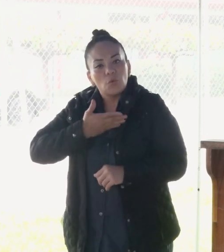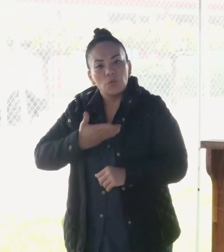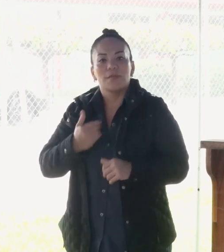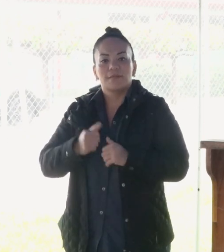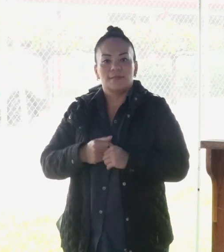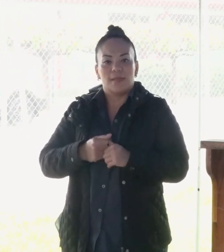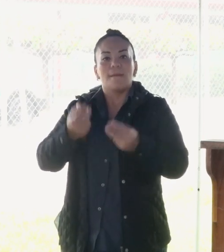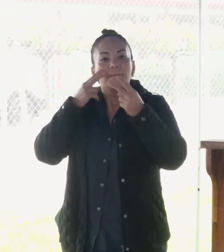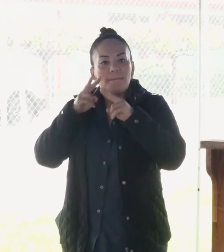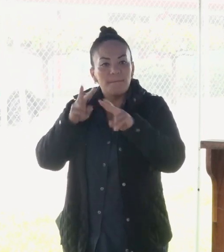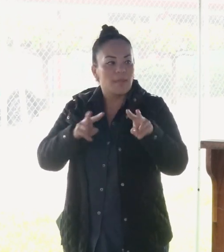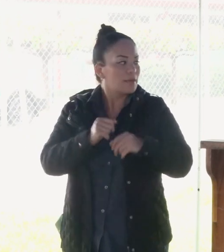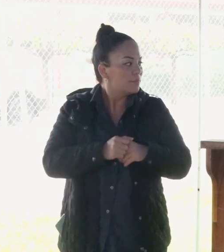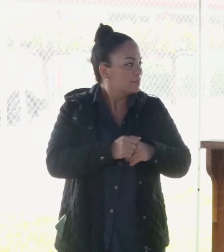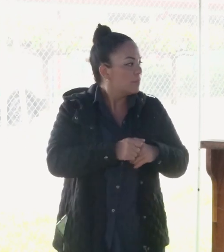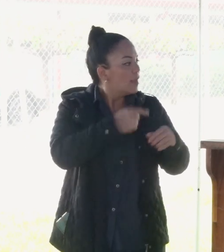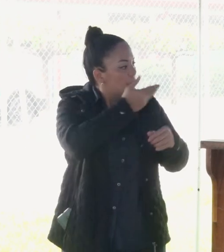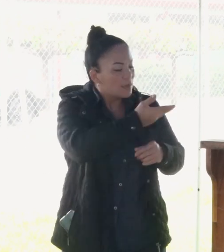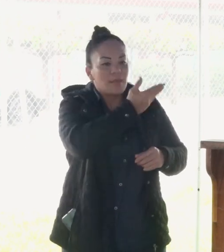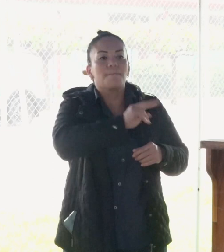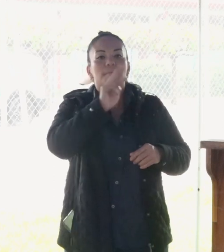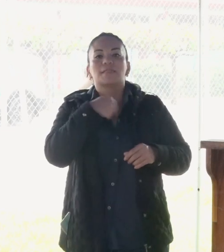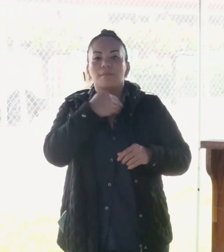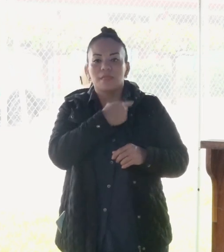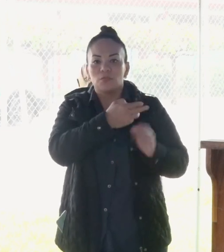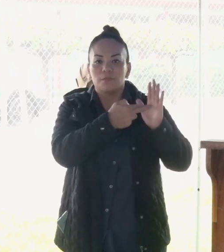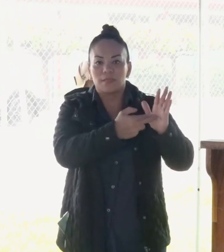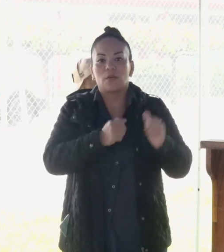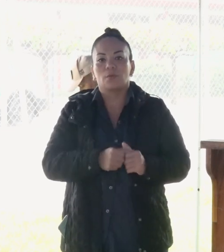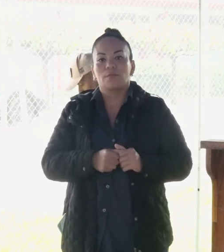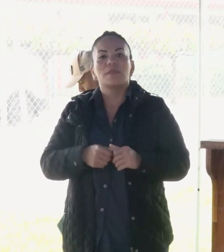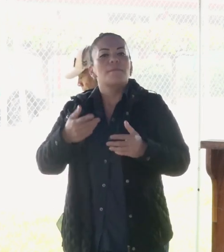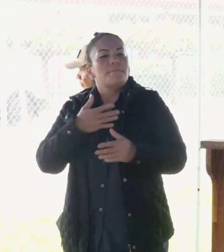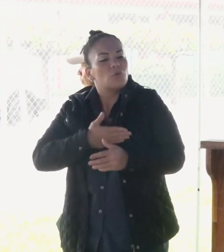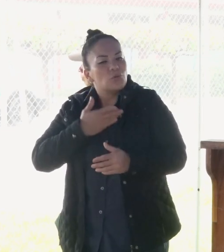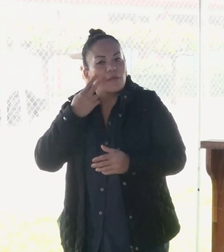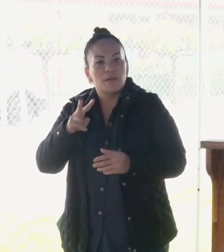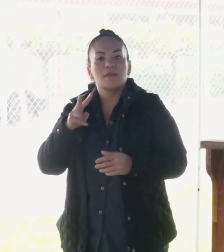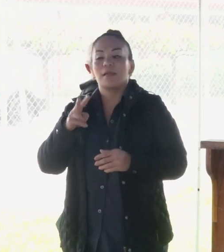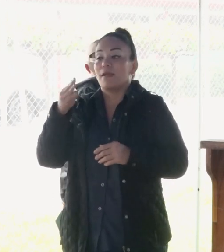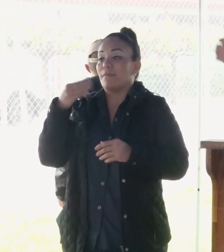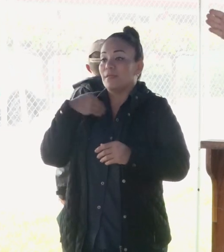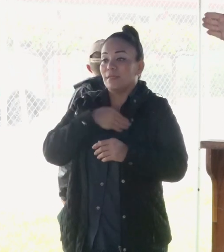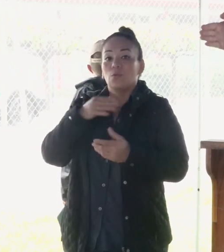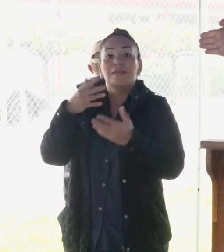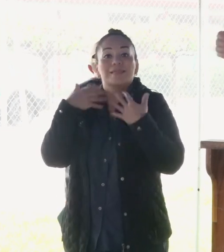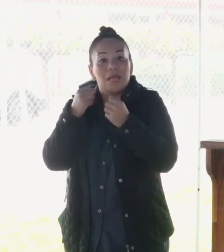ver representado aquí por su viceministro que el Ministerio de Salud